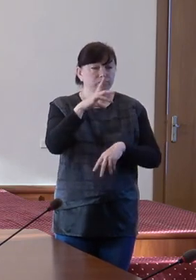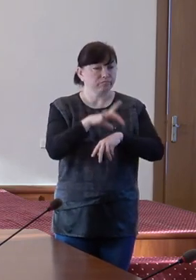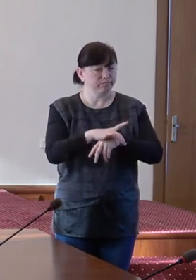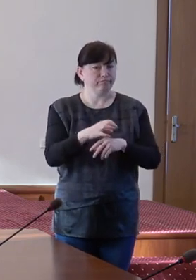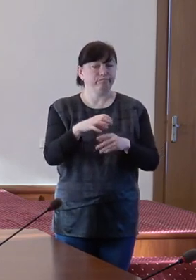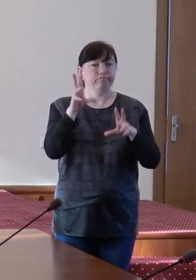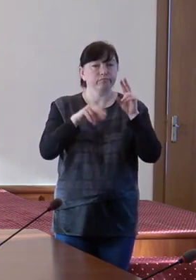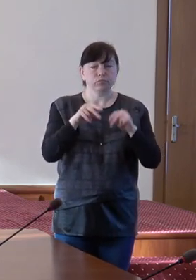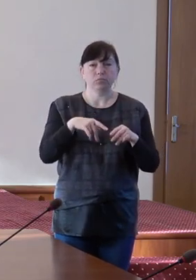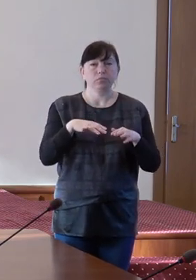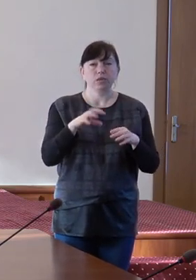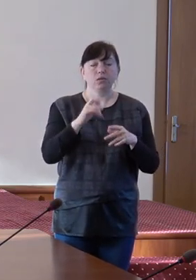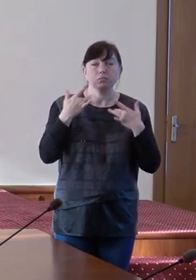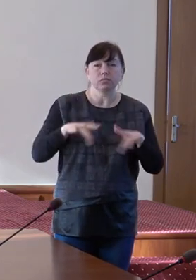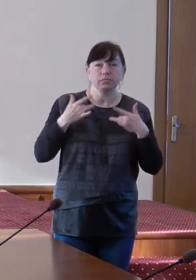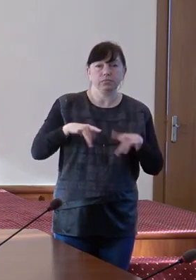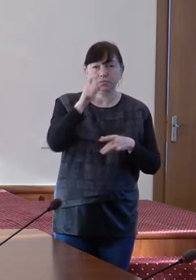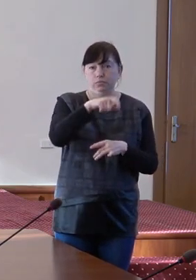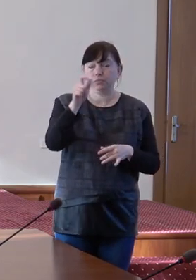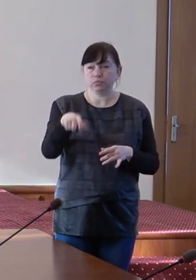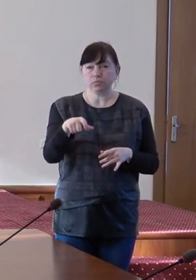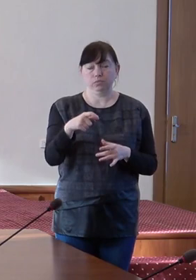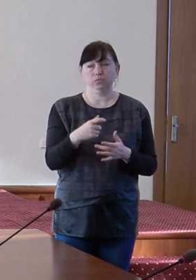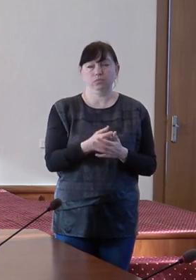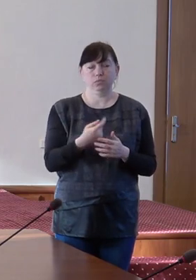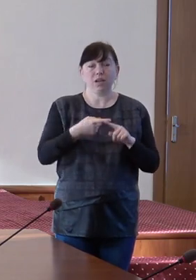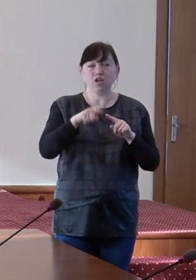rotație, o pierdere a cadrulor în acest sistem